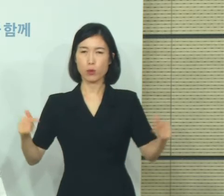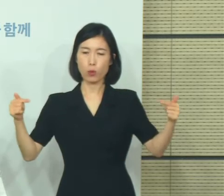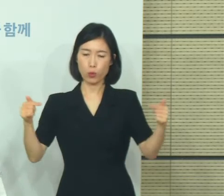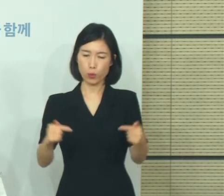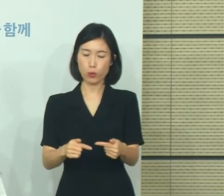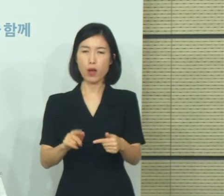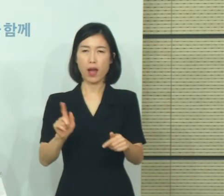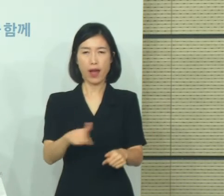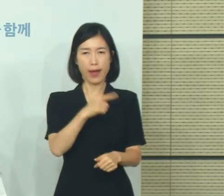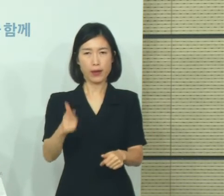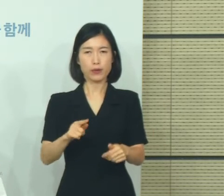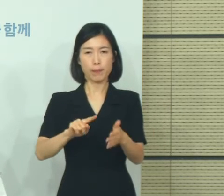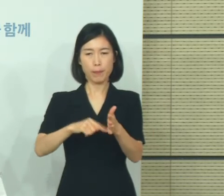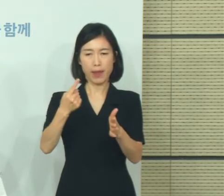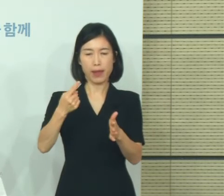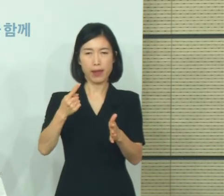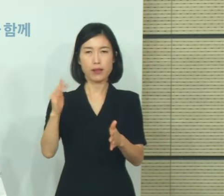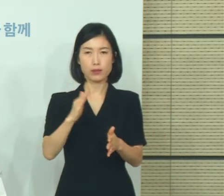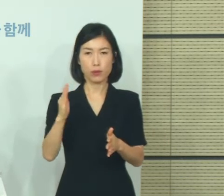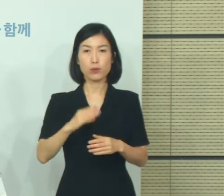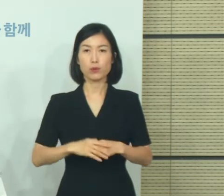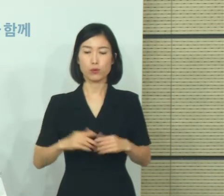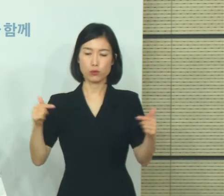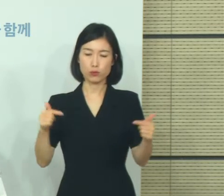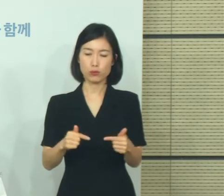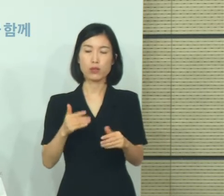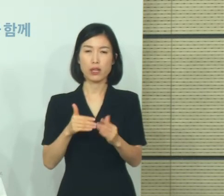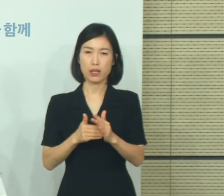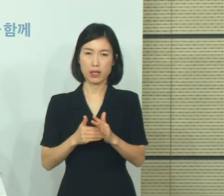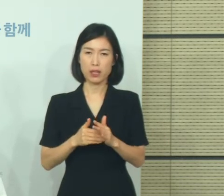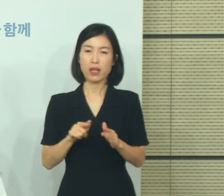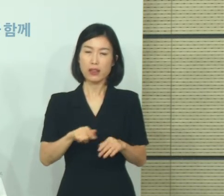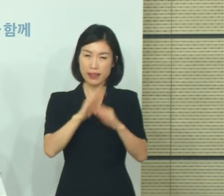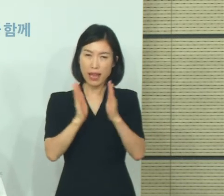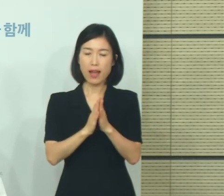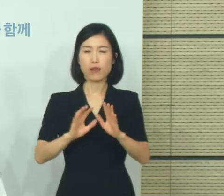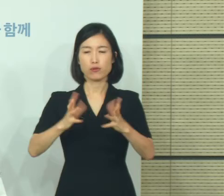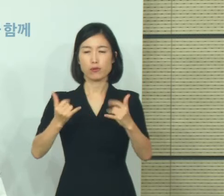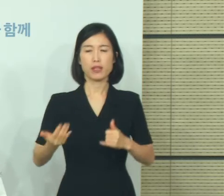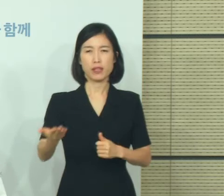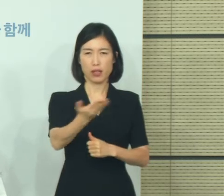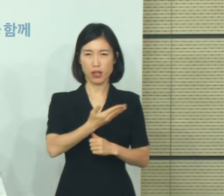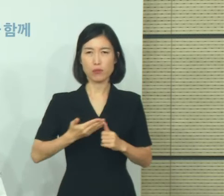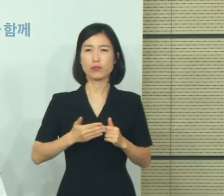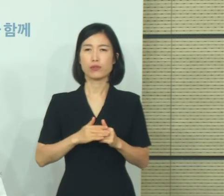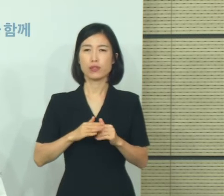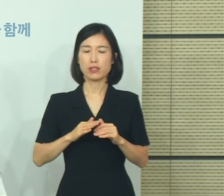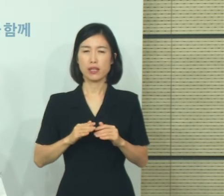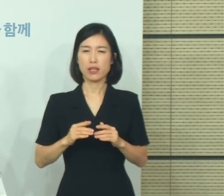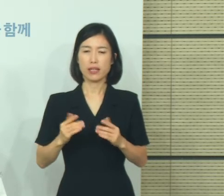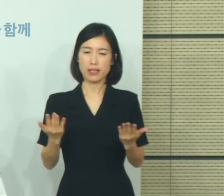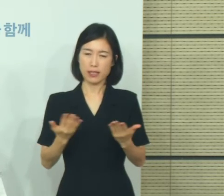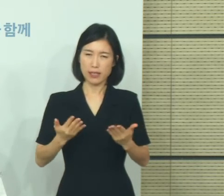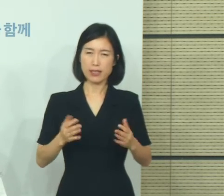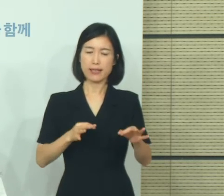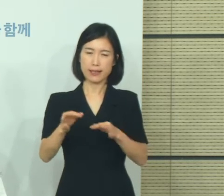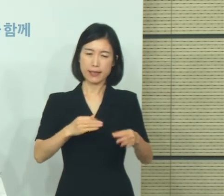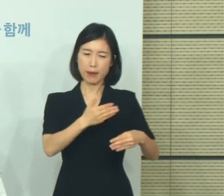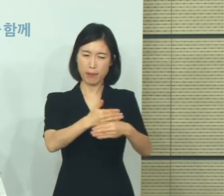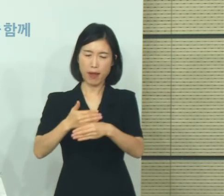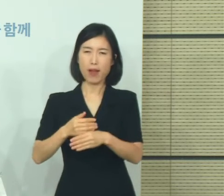수준으로 낮아진 상황입니다. 이는 전적으로 국민 여러분들께서 생업의 피해와